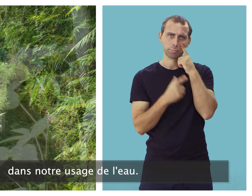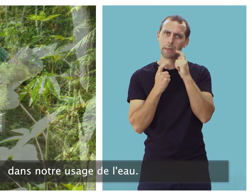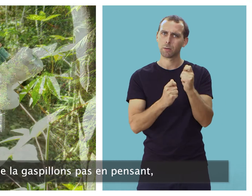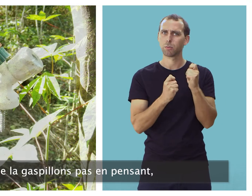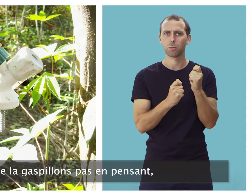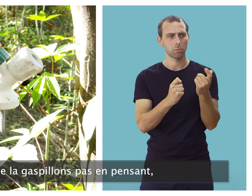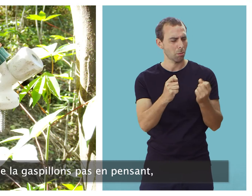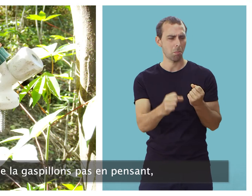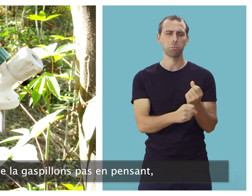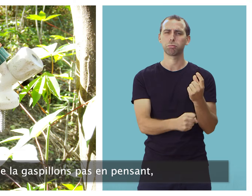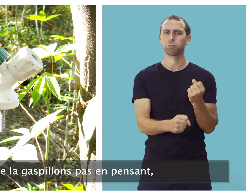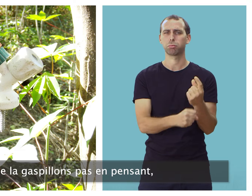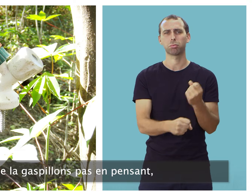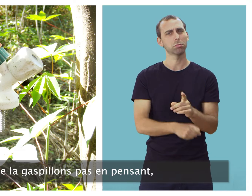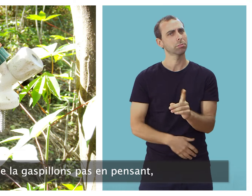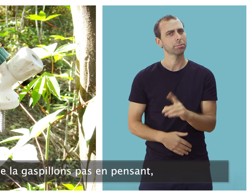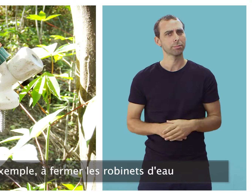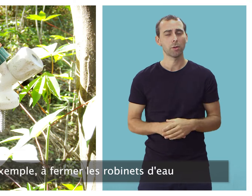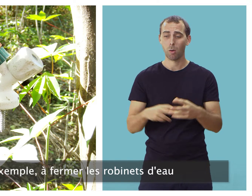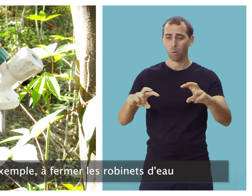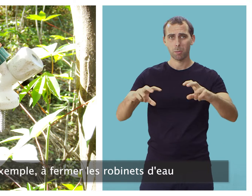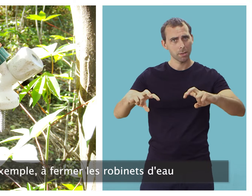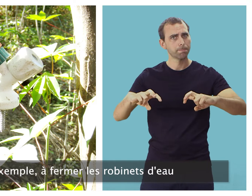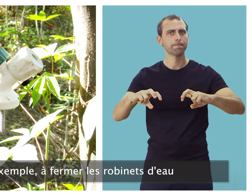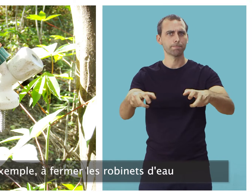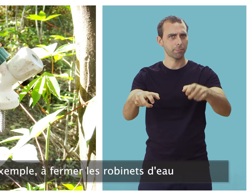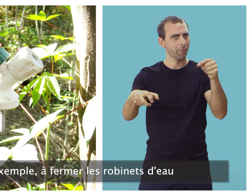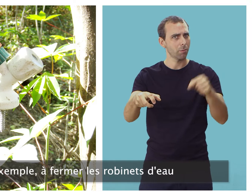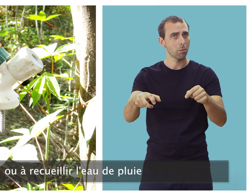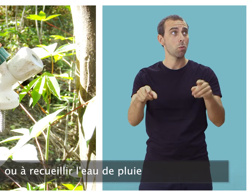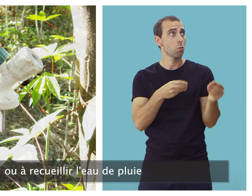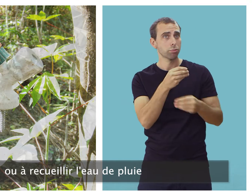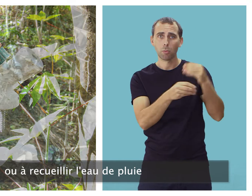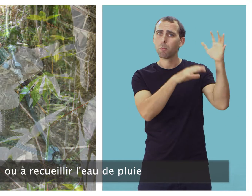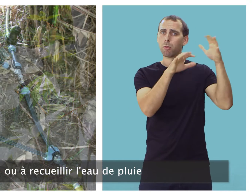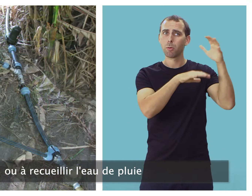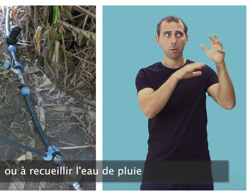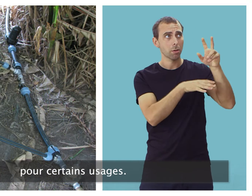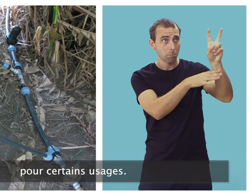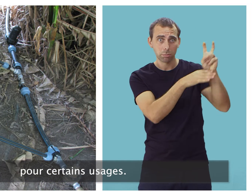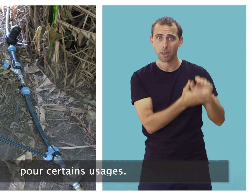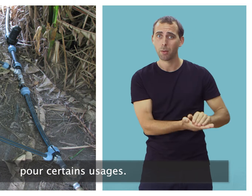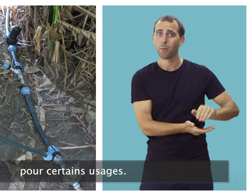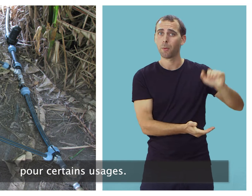Ne la gaspillons pas en pensant par exemple à fermer les robinets d'eau ou à recueillir l'eau de pluie pour certains usages.